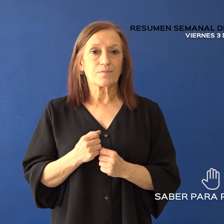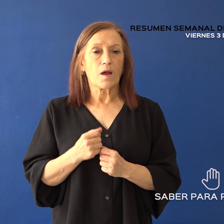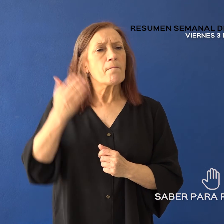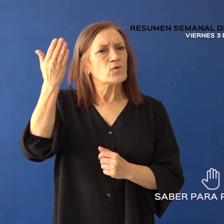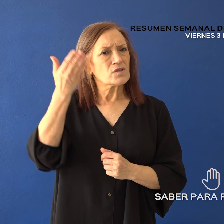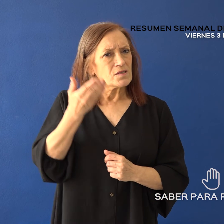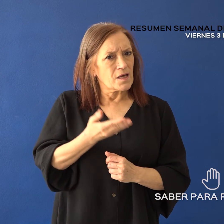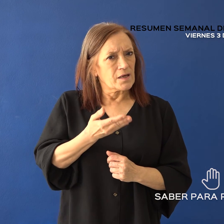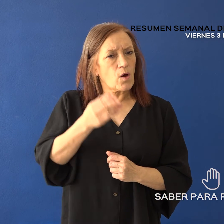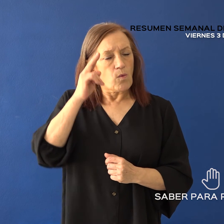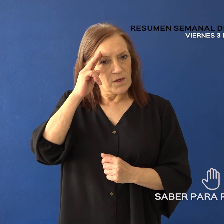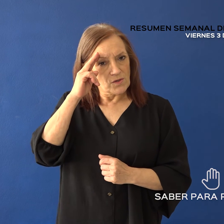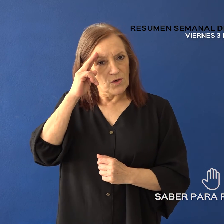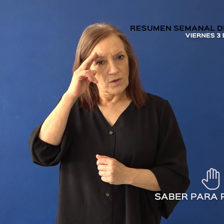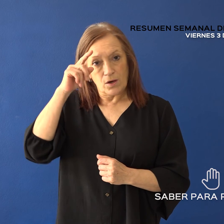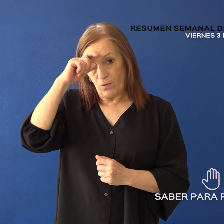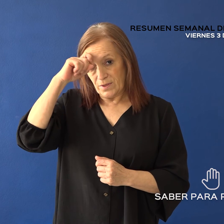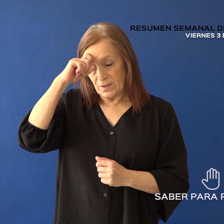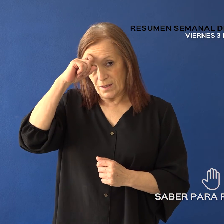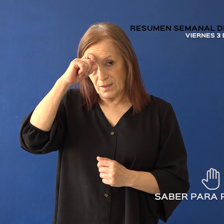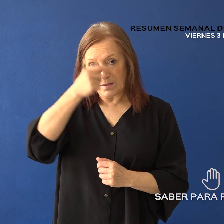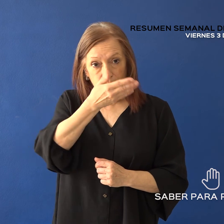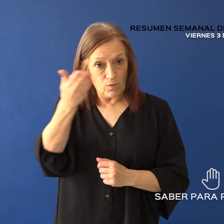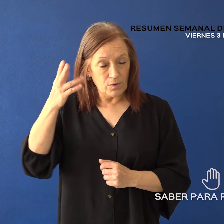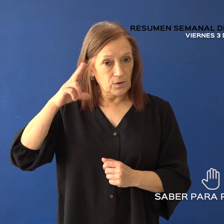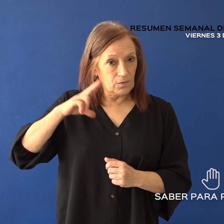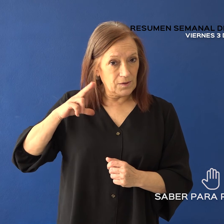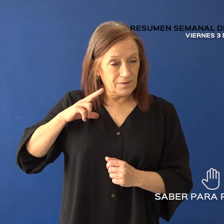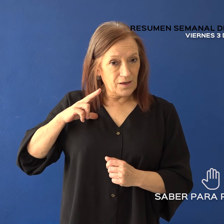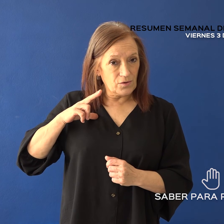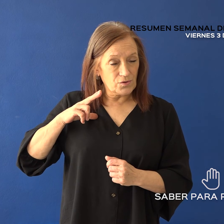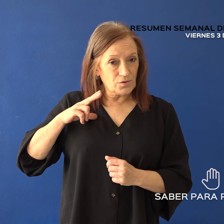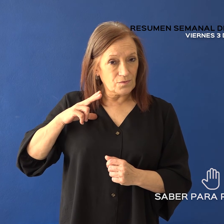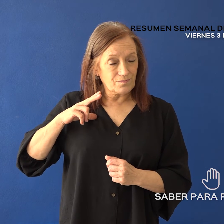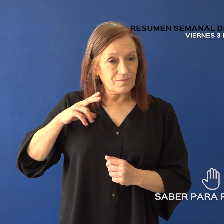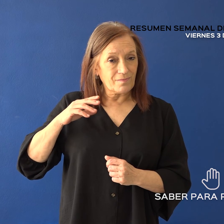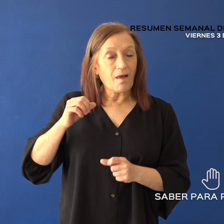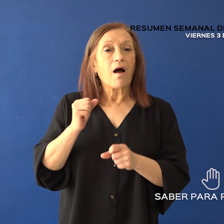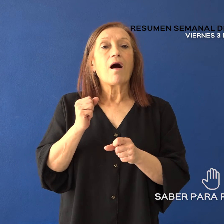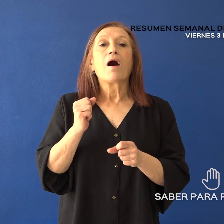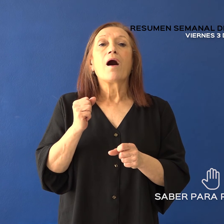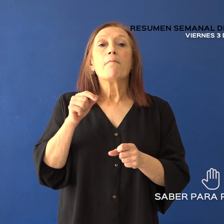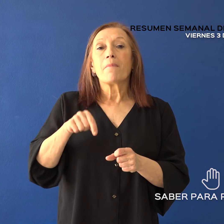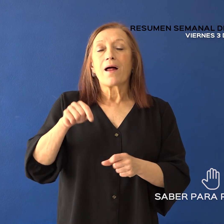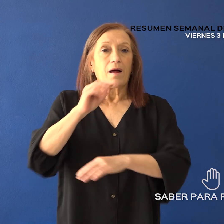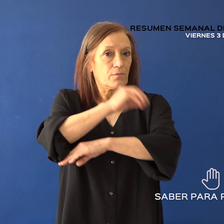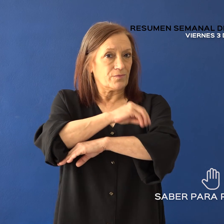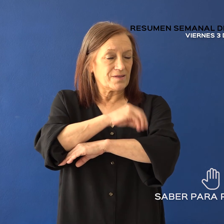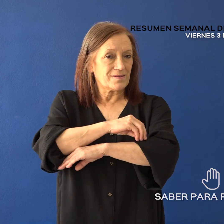porcentaje de ocupación de camas en servicios públicos y privados para la provincia al